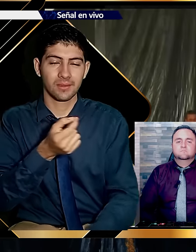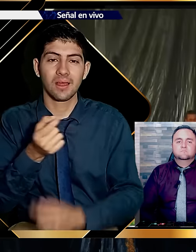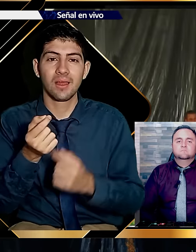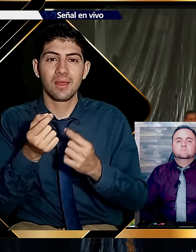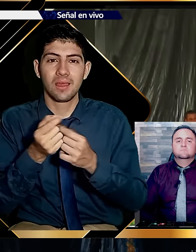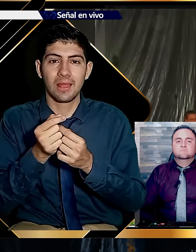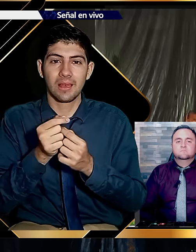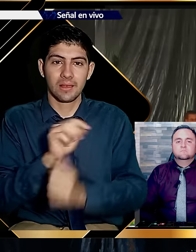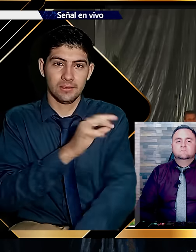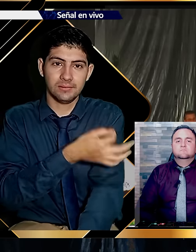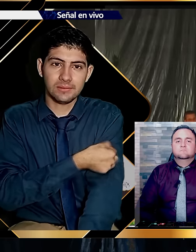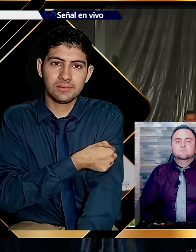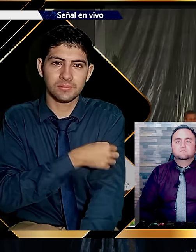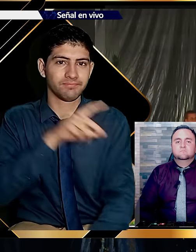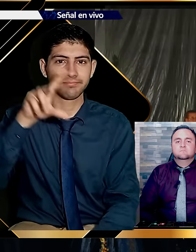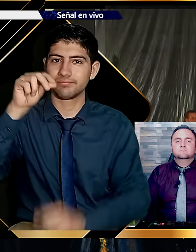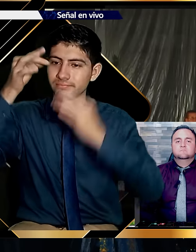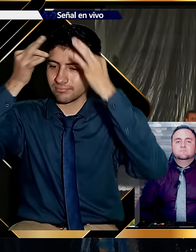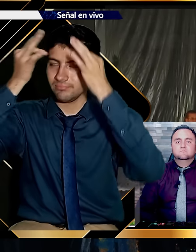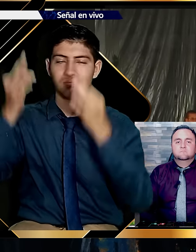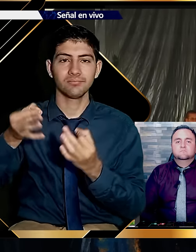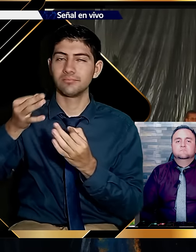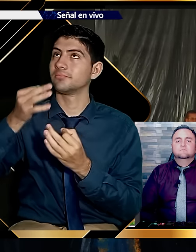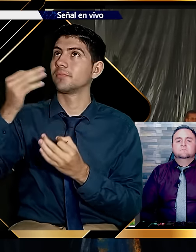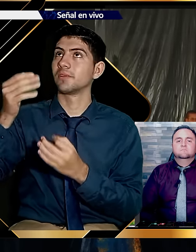¿Sabe quiénes les van a poner? A los que no creyeron.